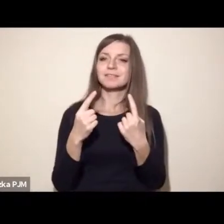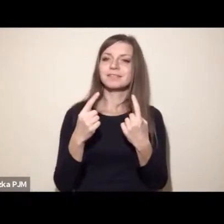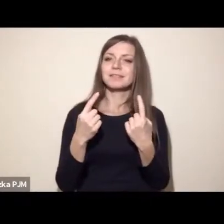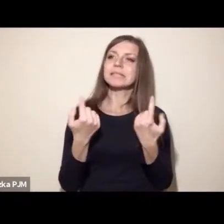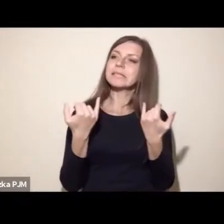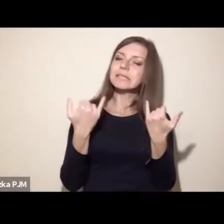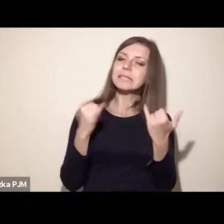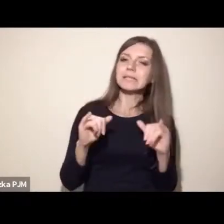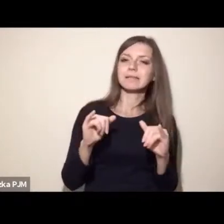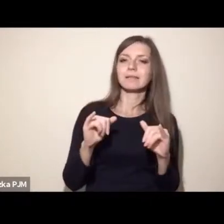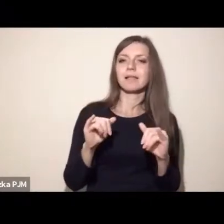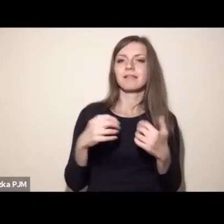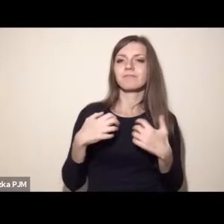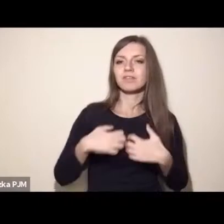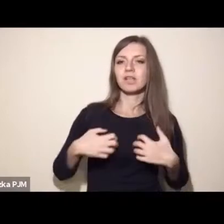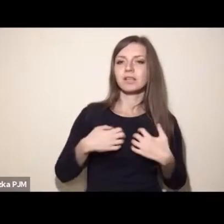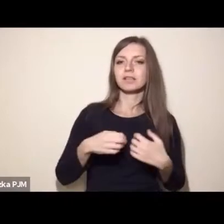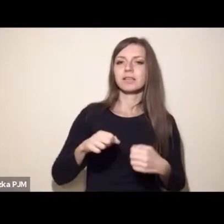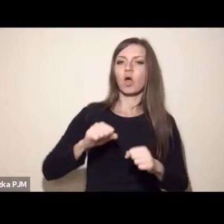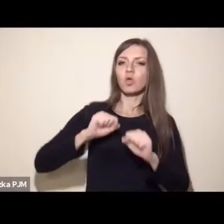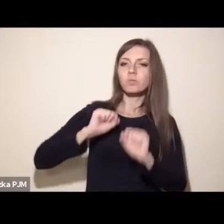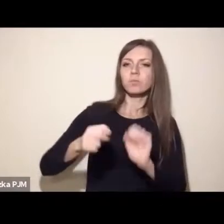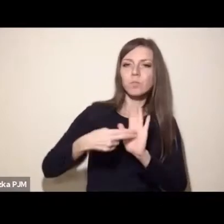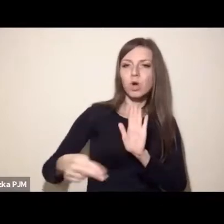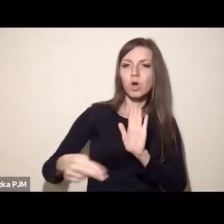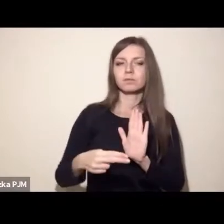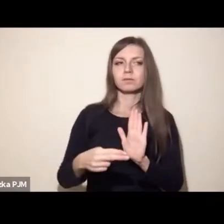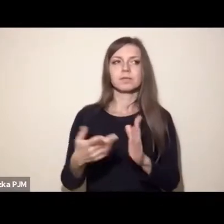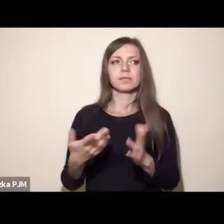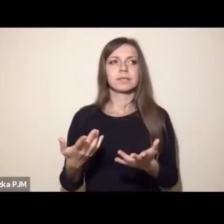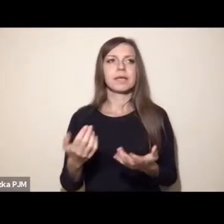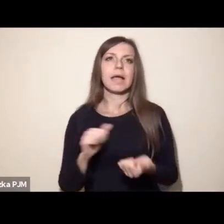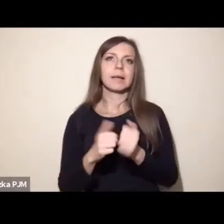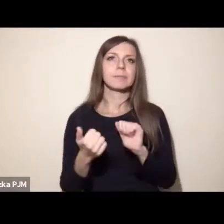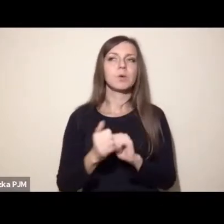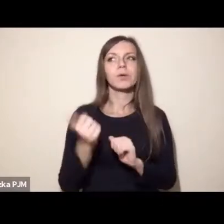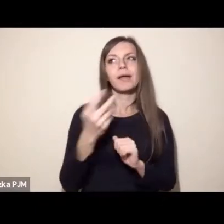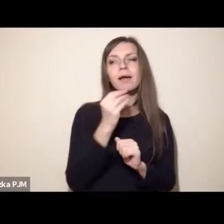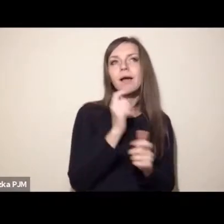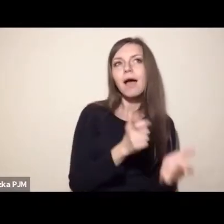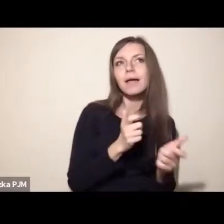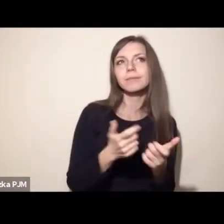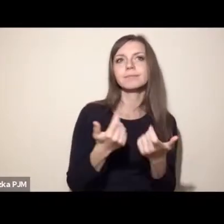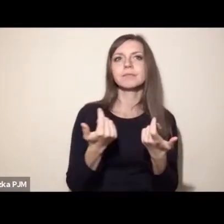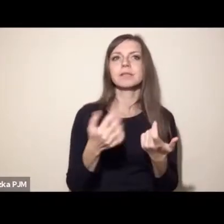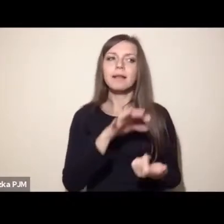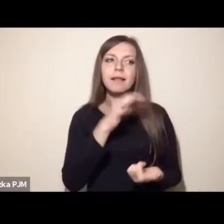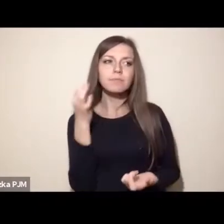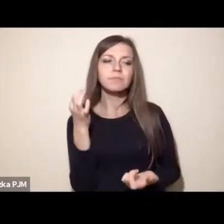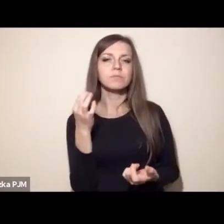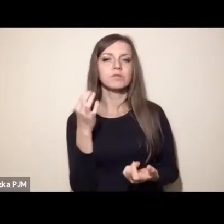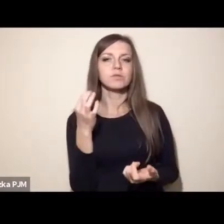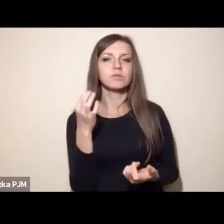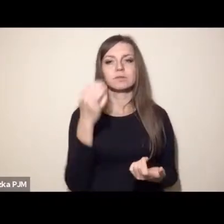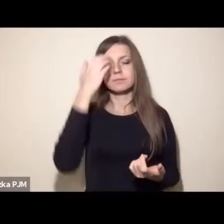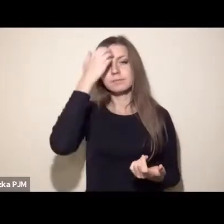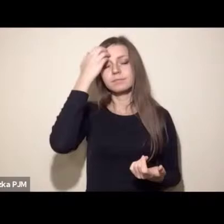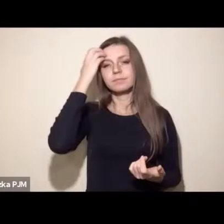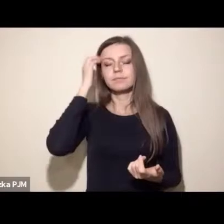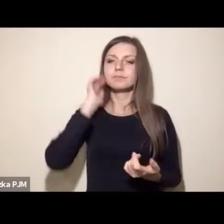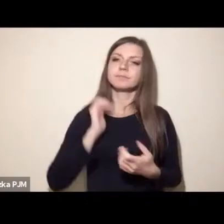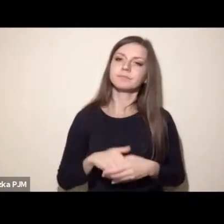gatunkach roślin zwierząt, o bardziej wydajnych strategiach żywienia zwierząt hodowanych dla ich celów.